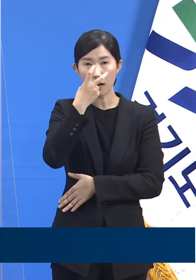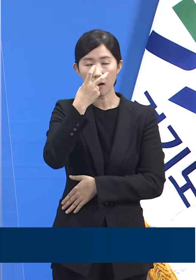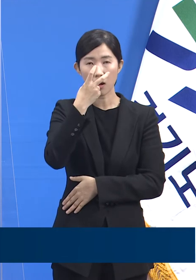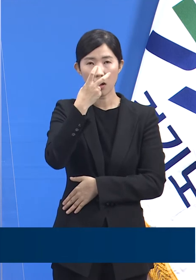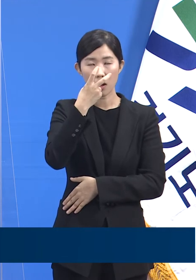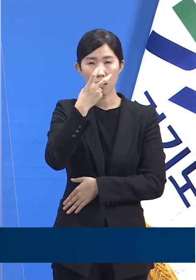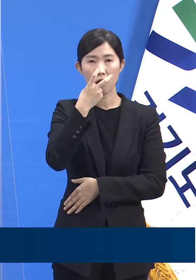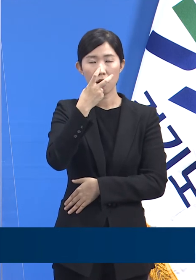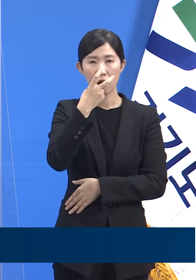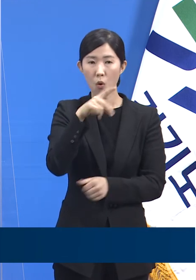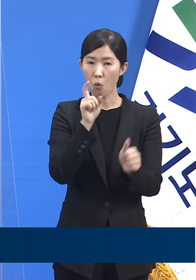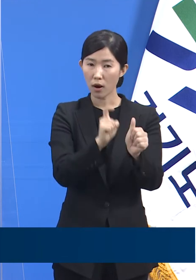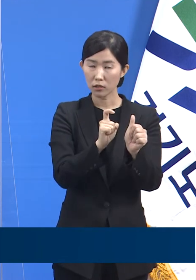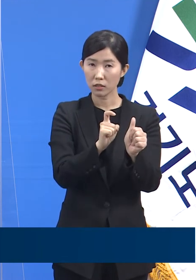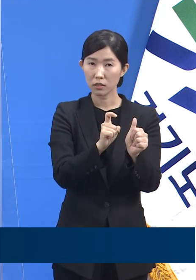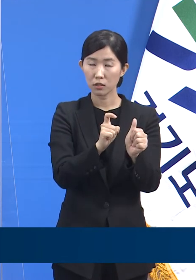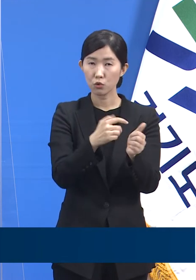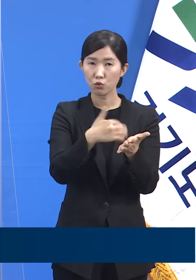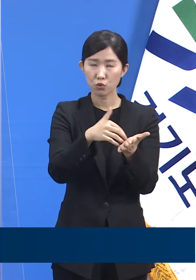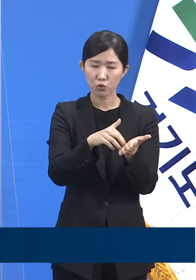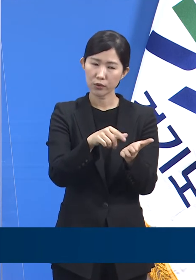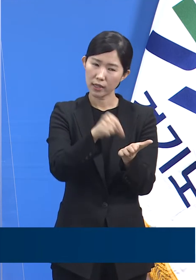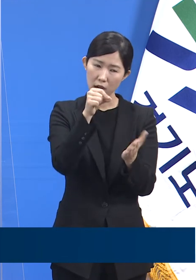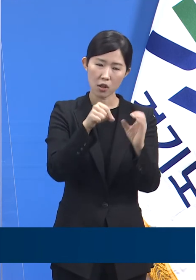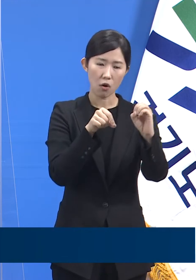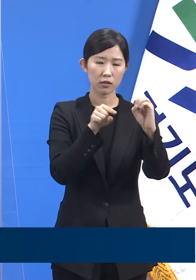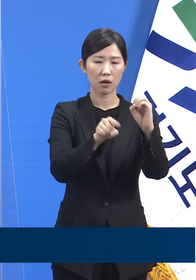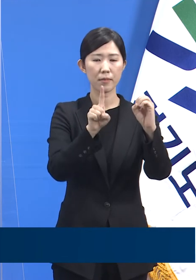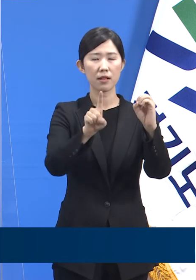약 0.1%에 달합니다.